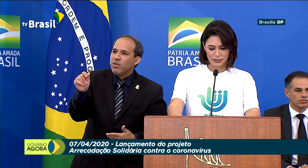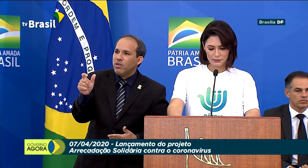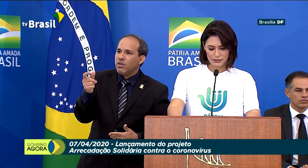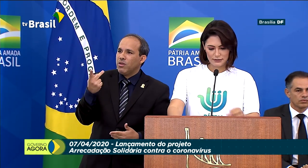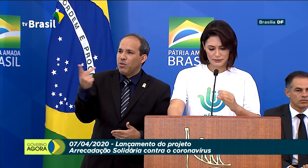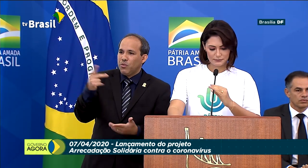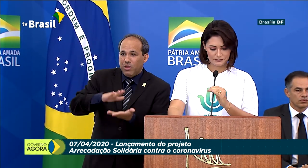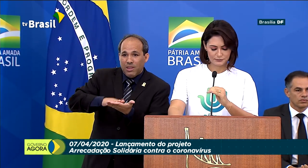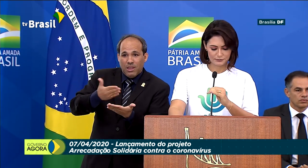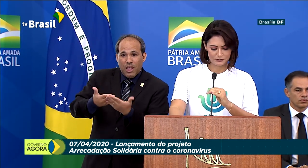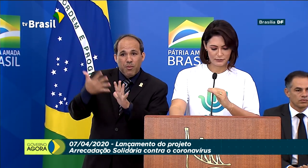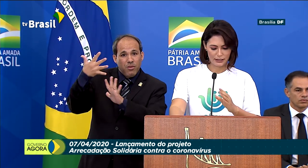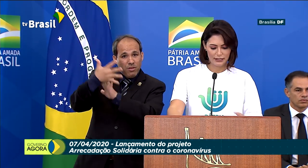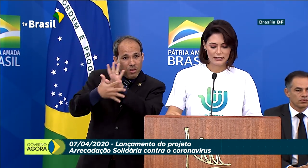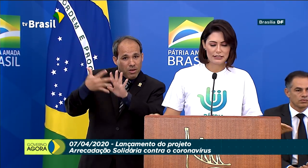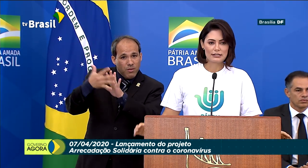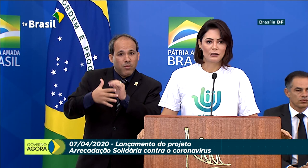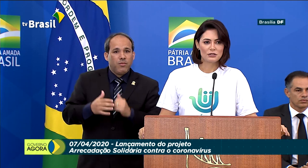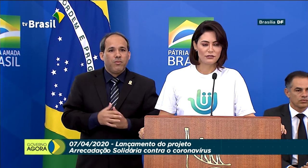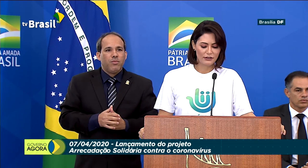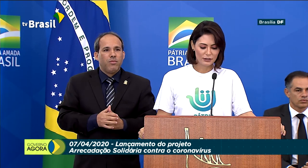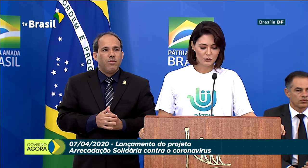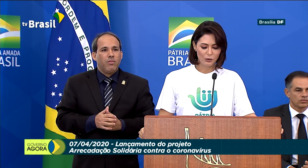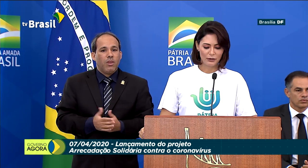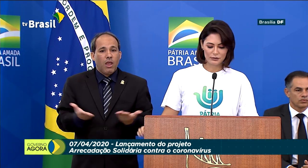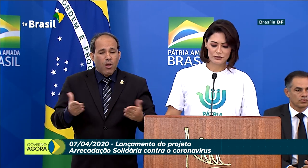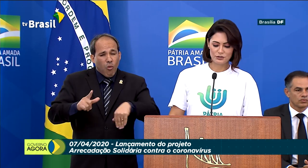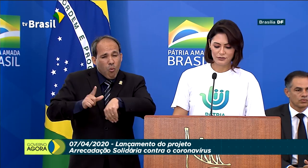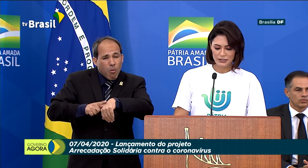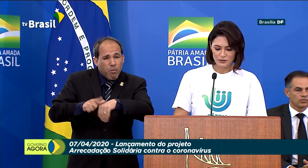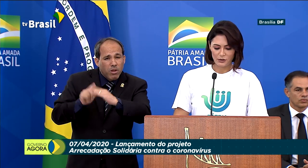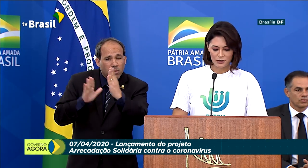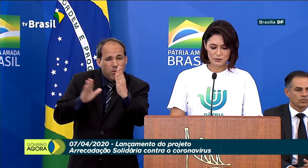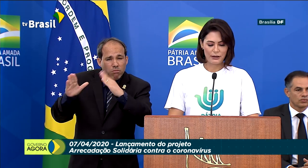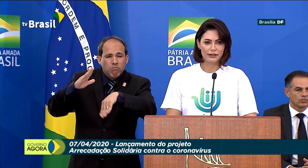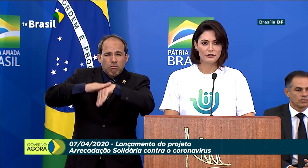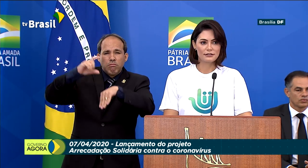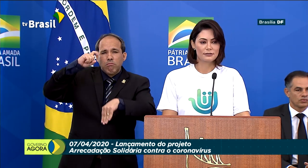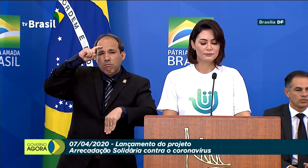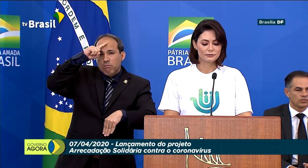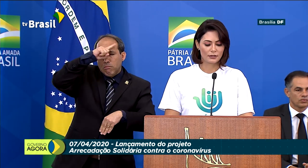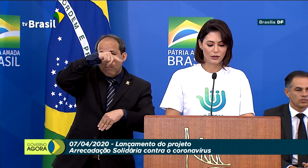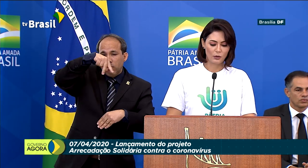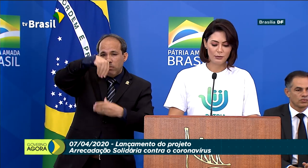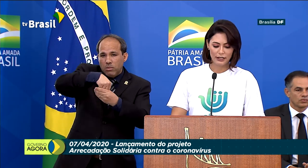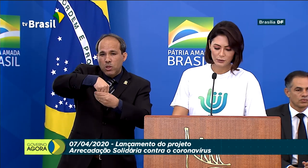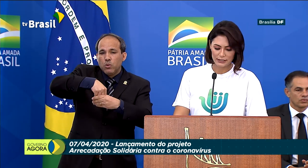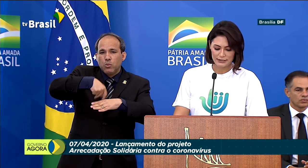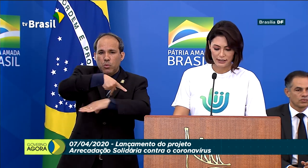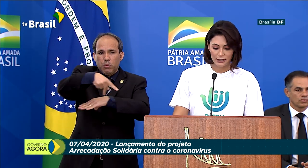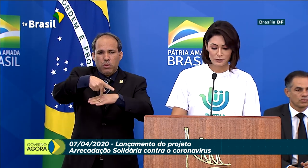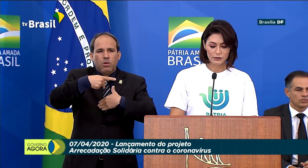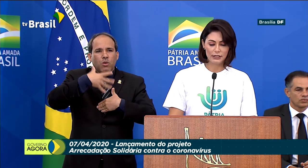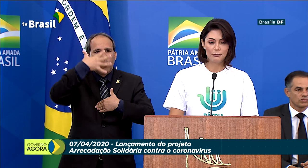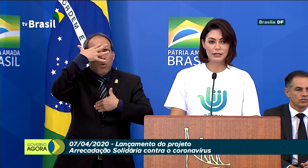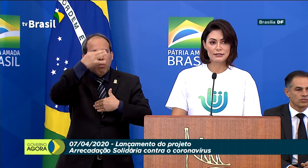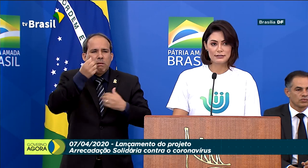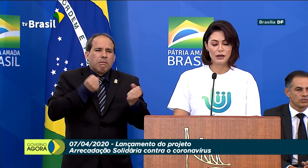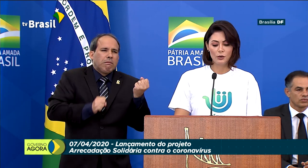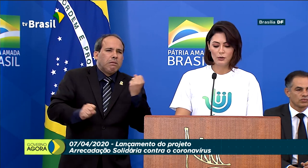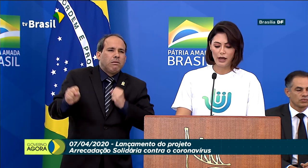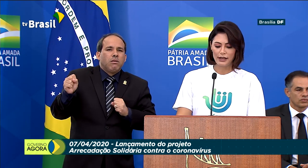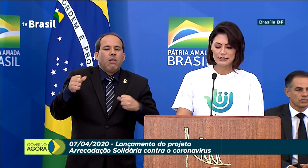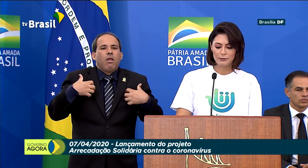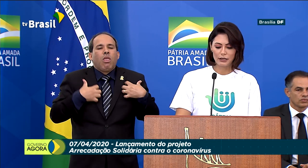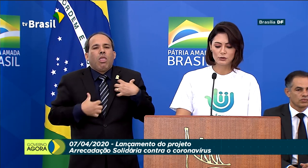intérpretes de Libras. Estamos vivendo um momento difícil em nosso país. Compreendo o receio e a